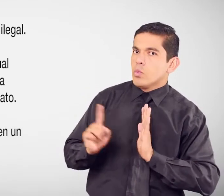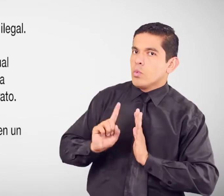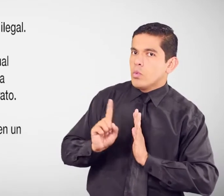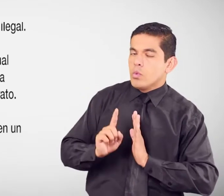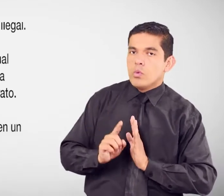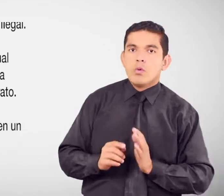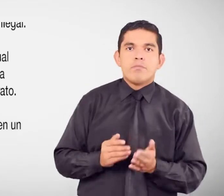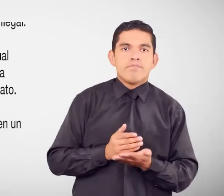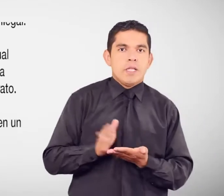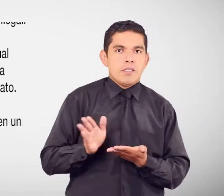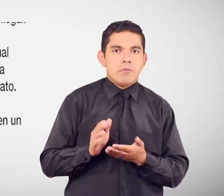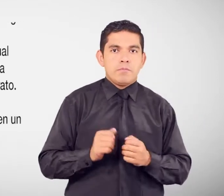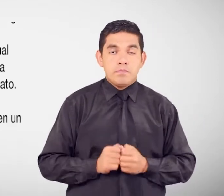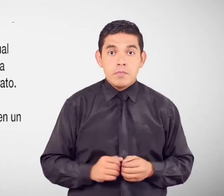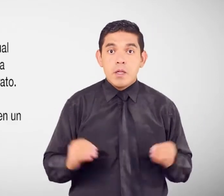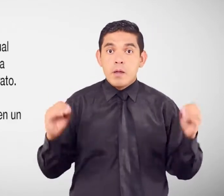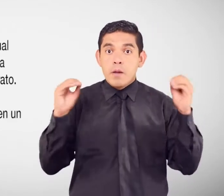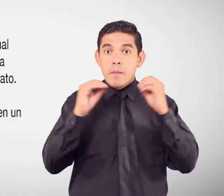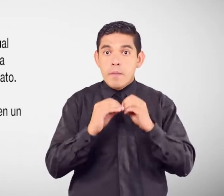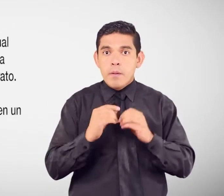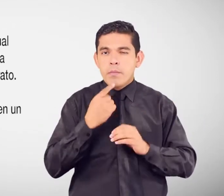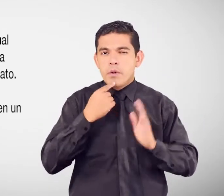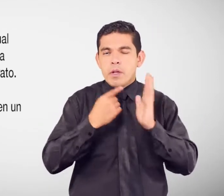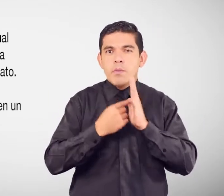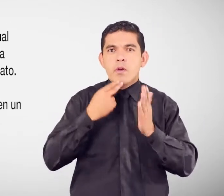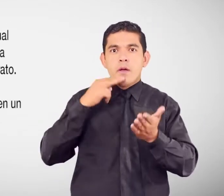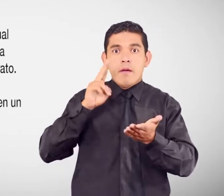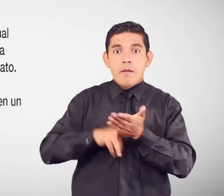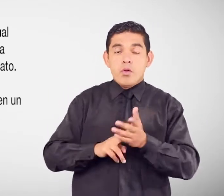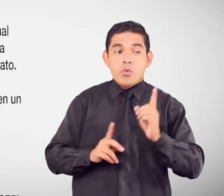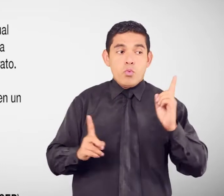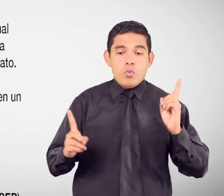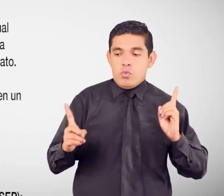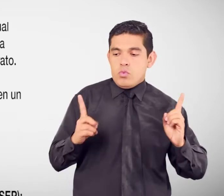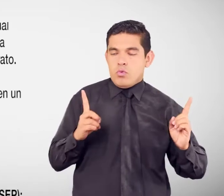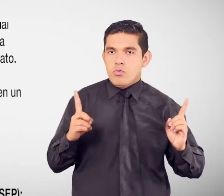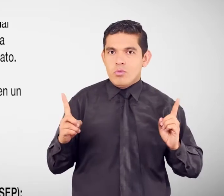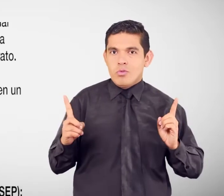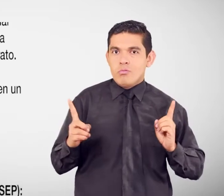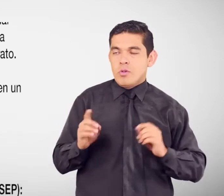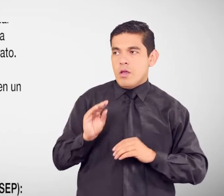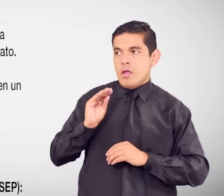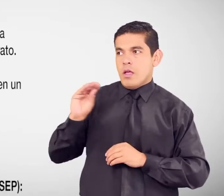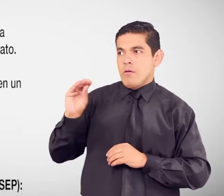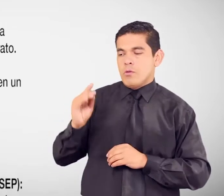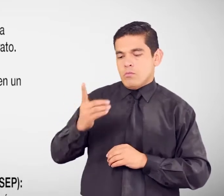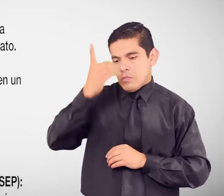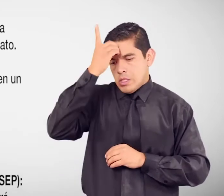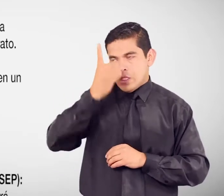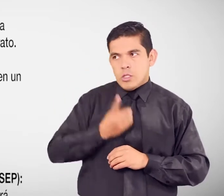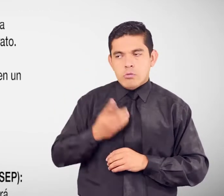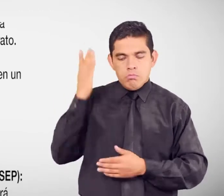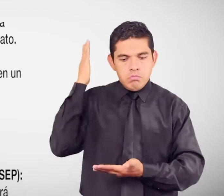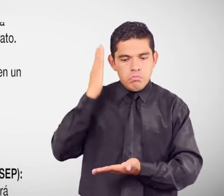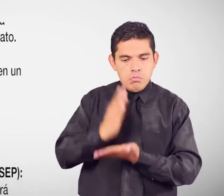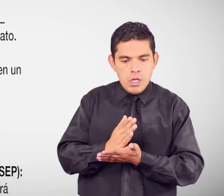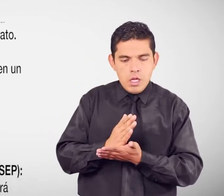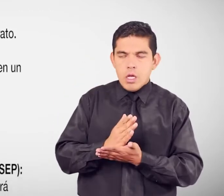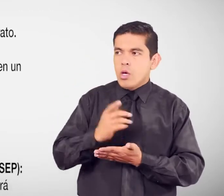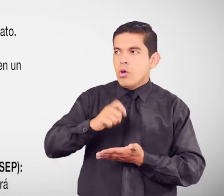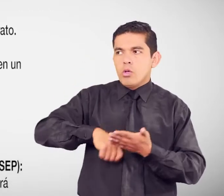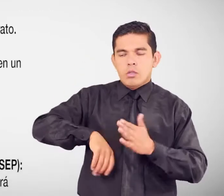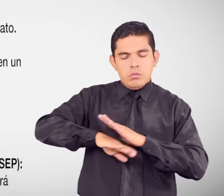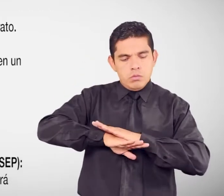Es un aviso mediante el cual Una de las partes da a conocer a otra La voluntad de dar por terminado el contrato El